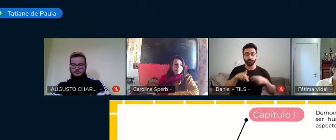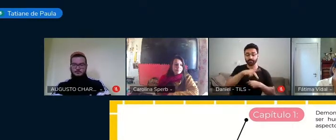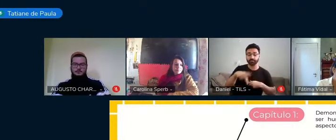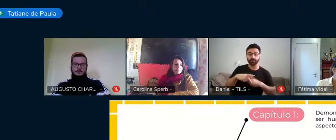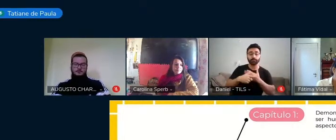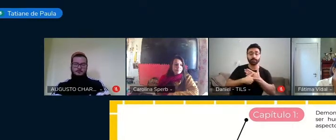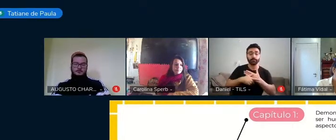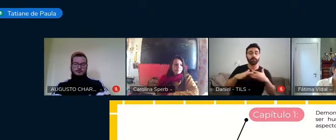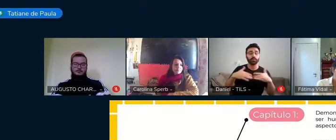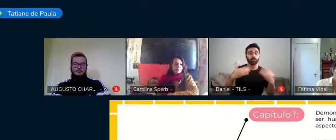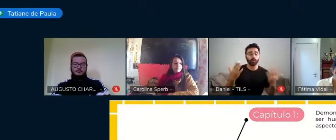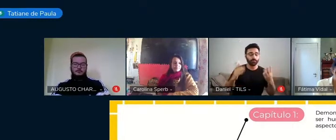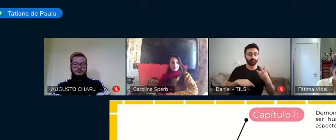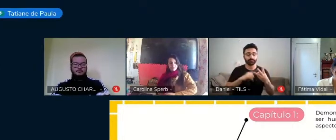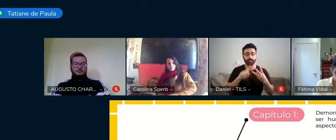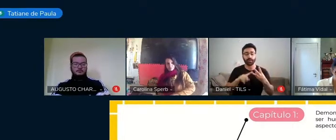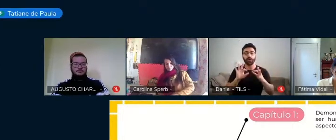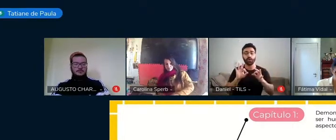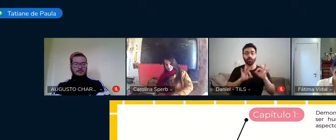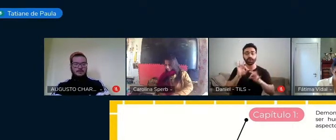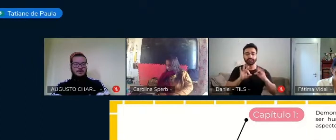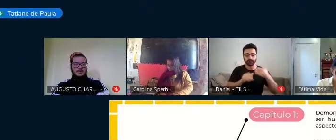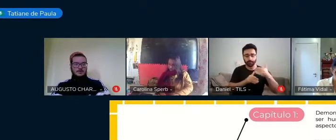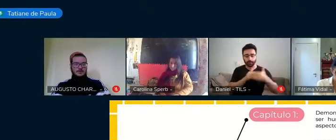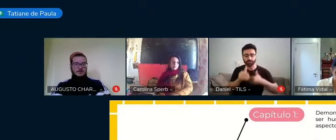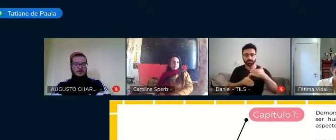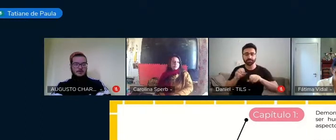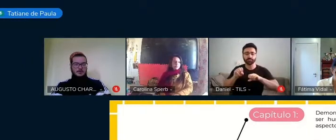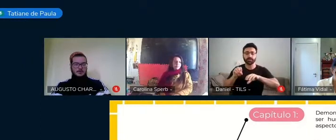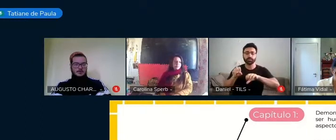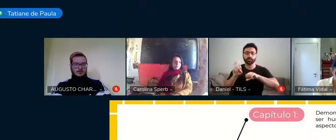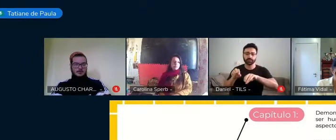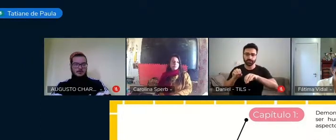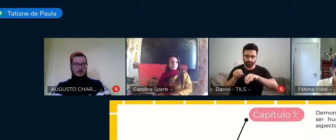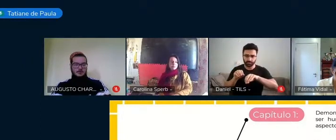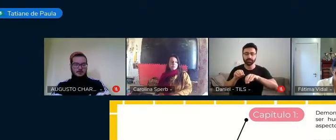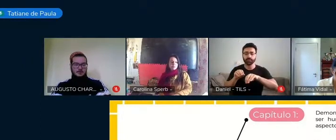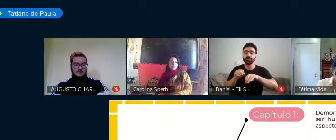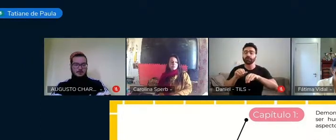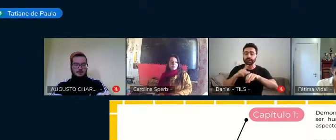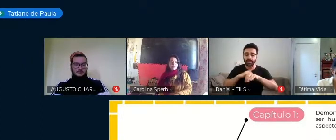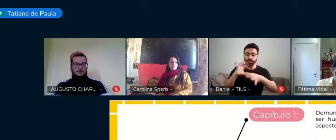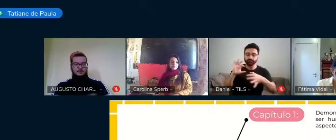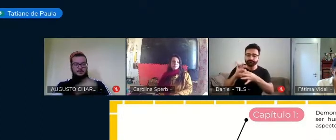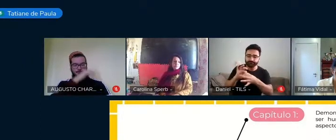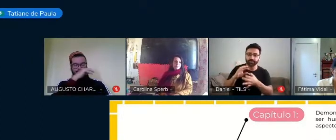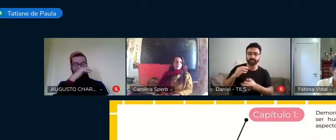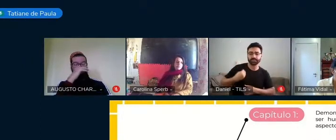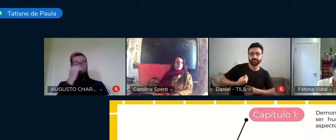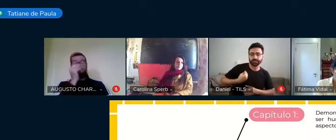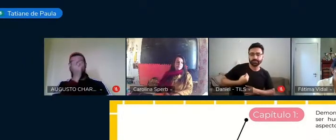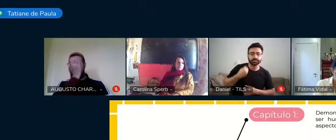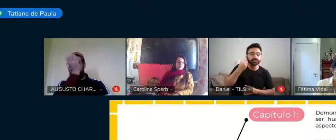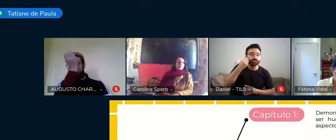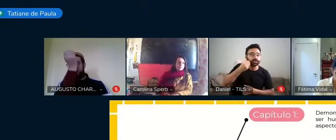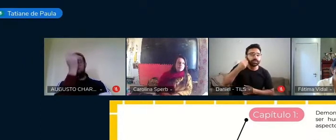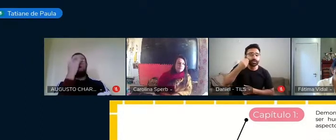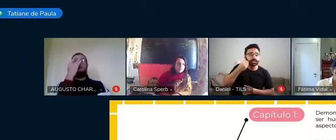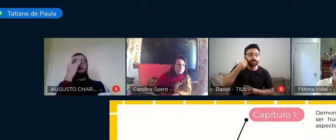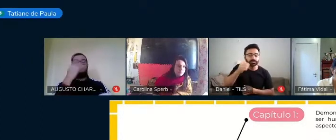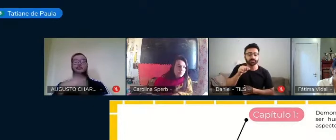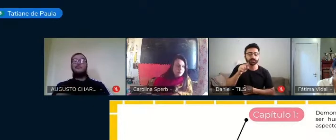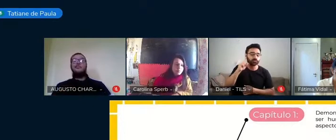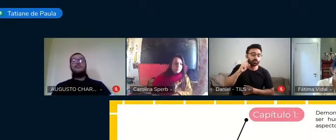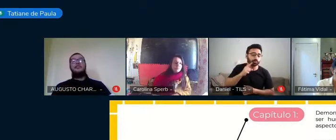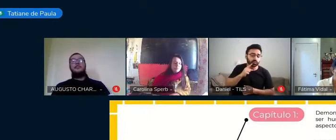e a organização dos processos educativos que considerem as vivências e experiências dos estudantes surdos